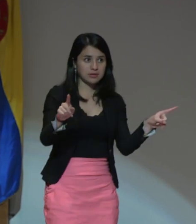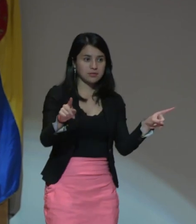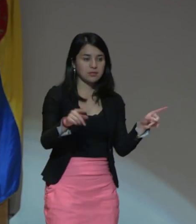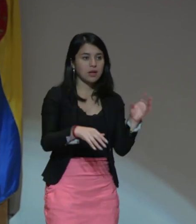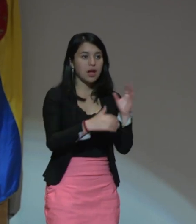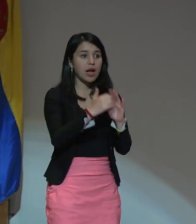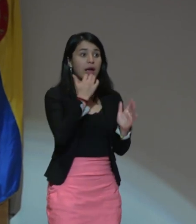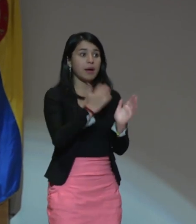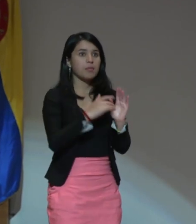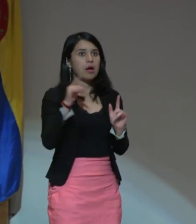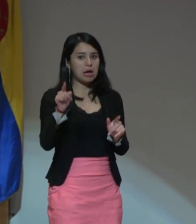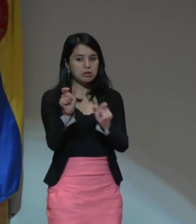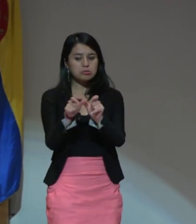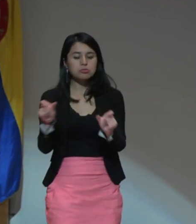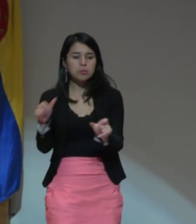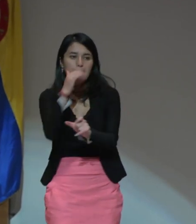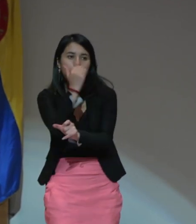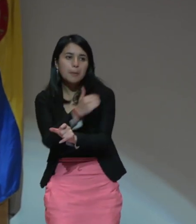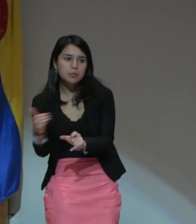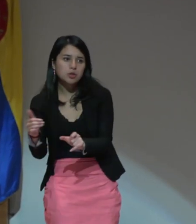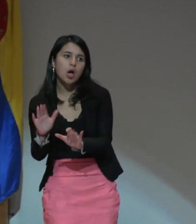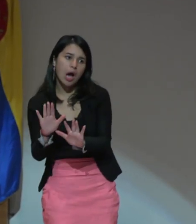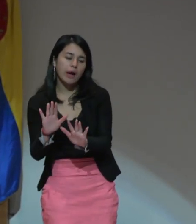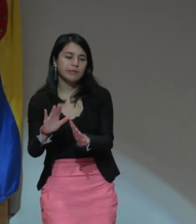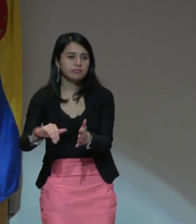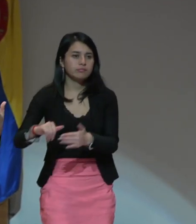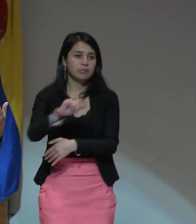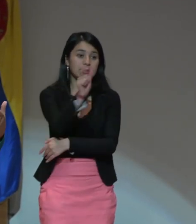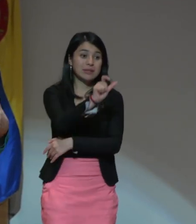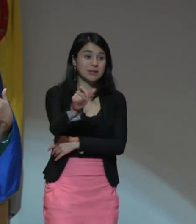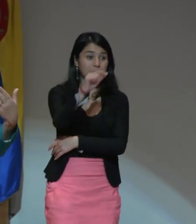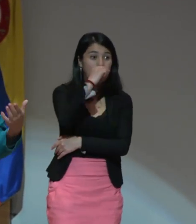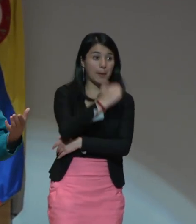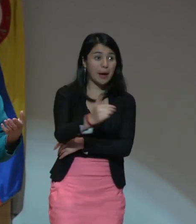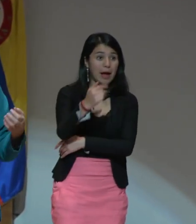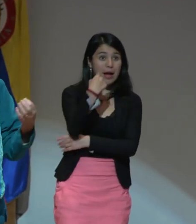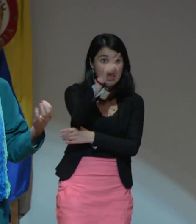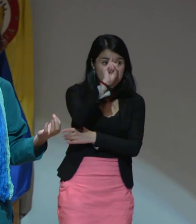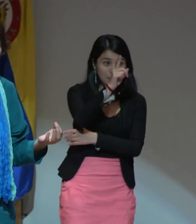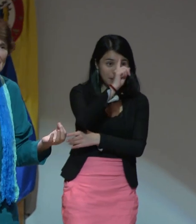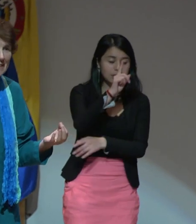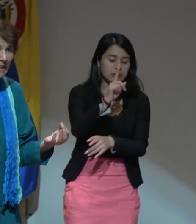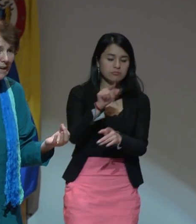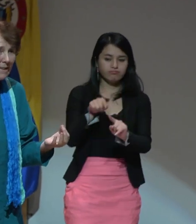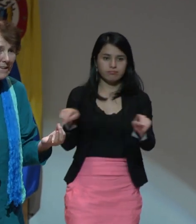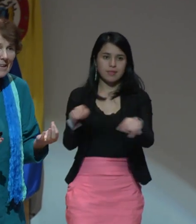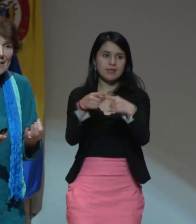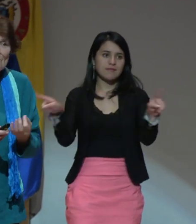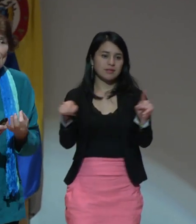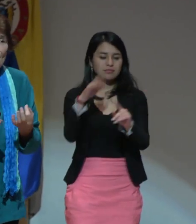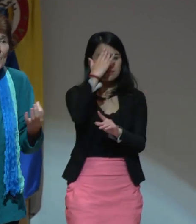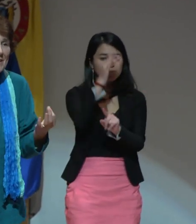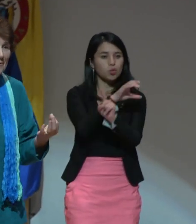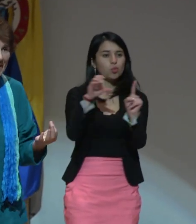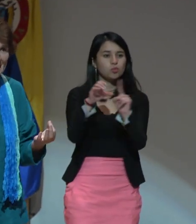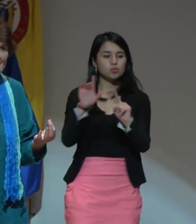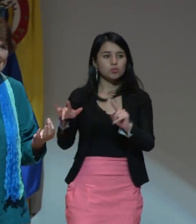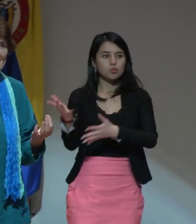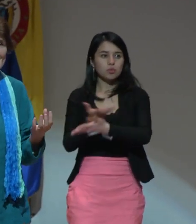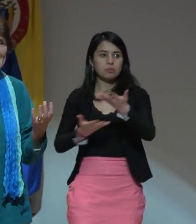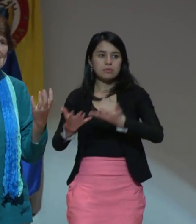respetuosos que los niños alemanes, ellos traen una cultura de convivencia muy